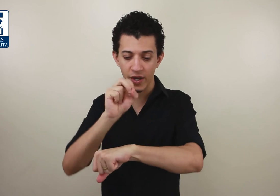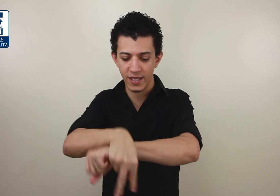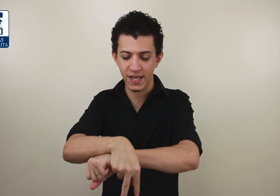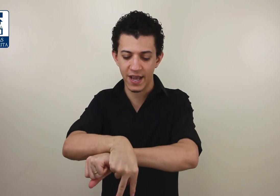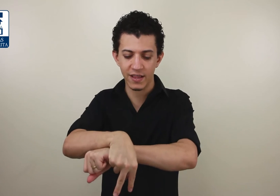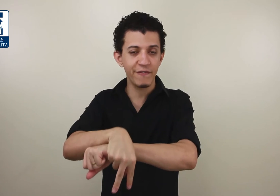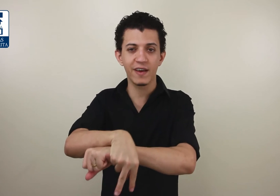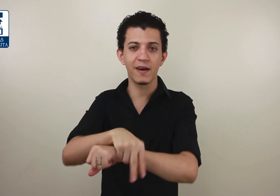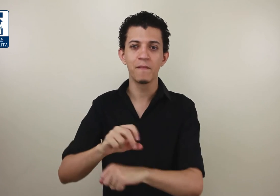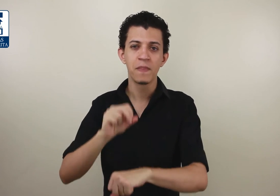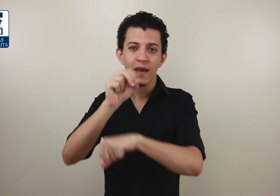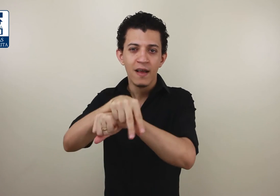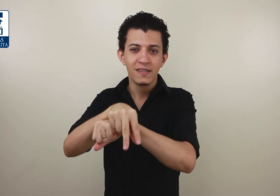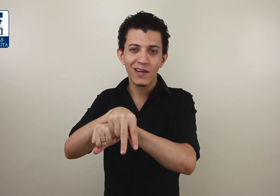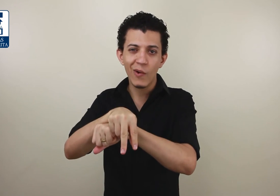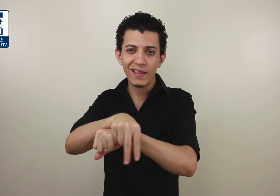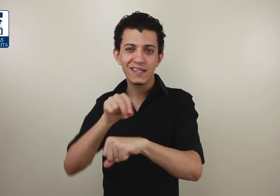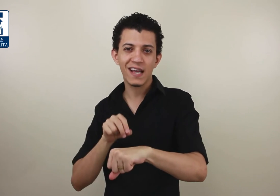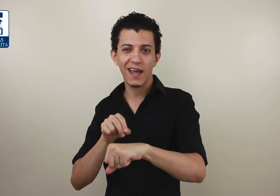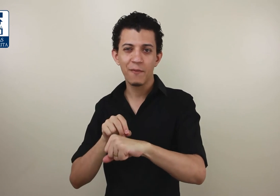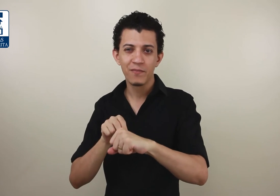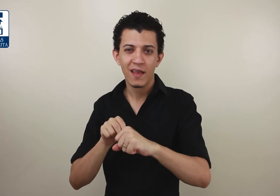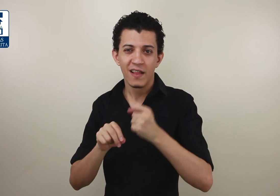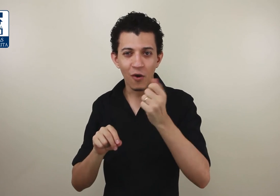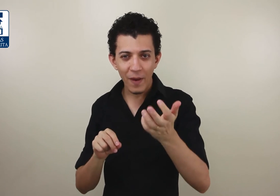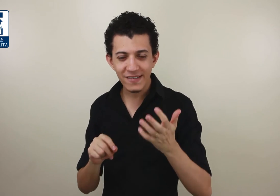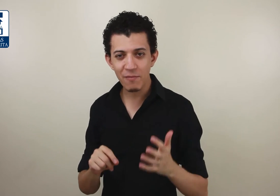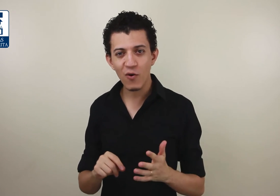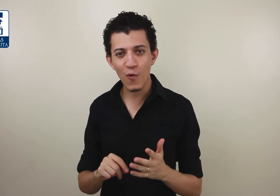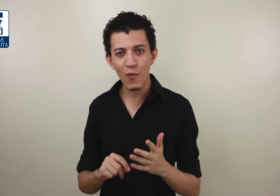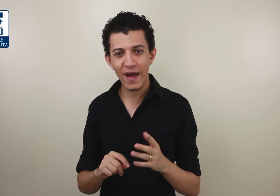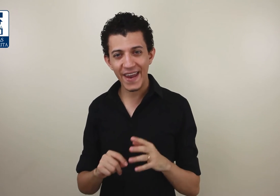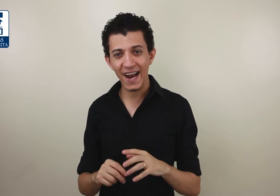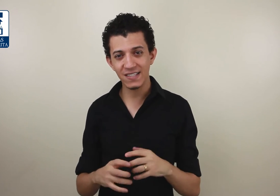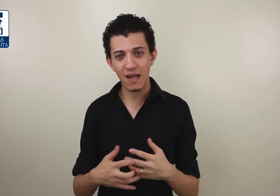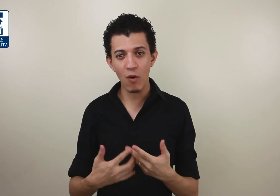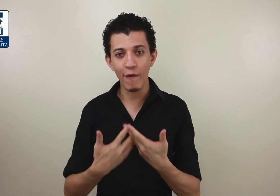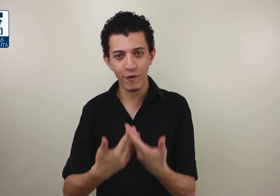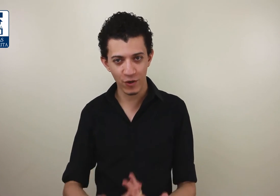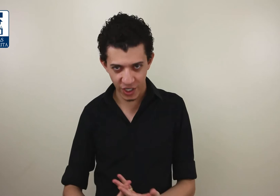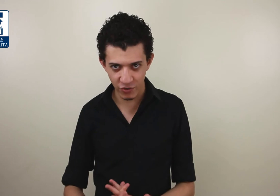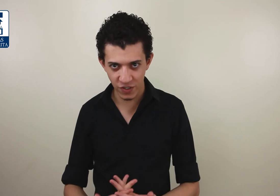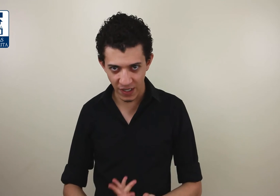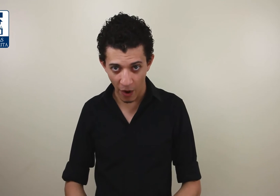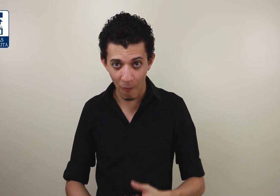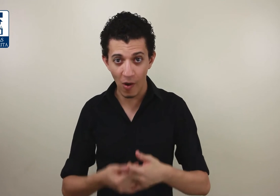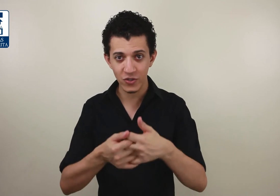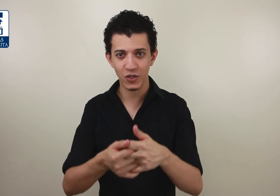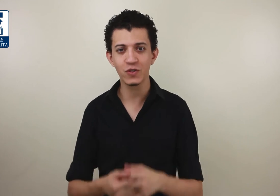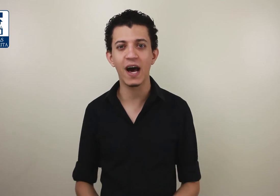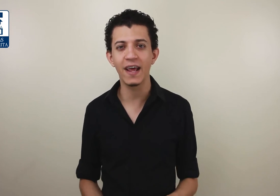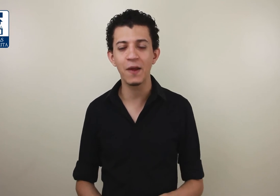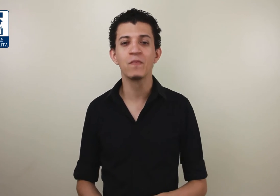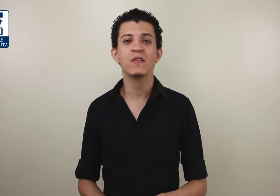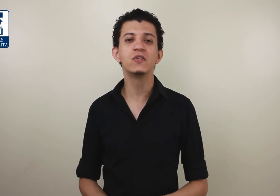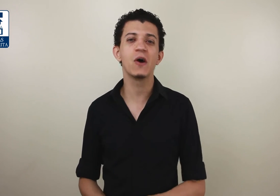aqui, você entra e fica. Você não entra e sai. Então, perceba como a análise da morfologia de um sinal pode te ajudar aí no seu